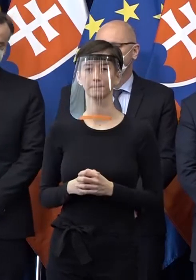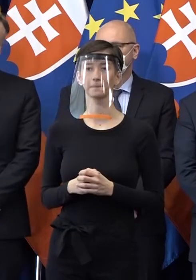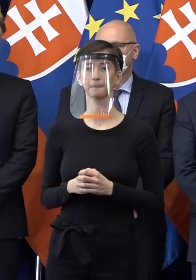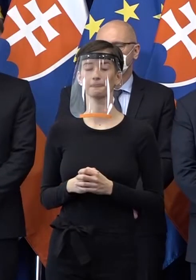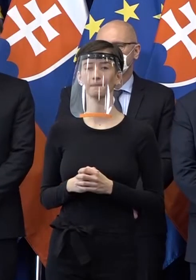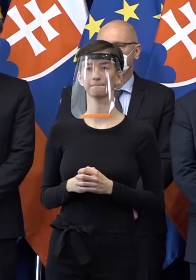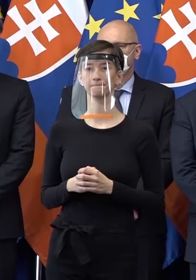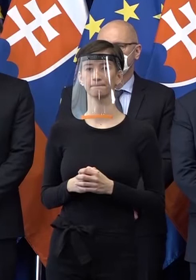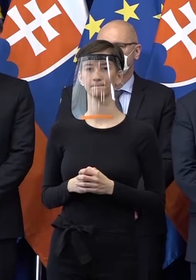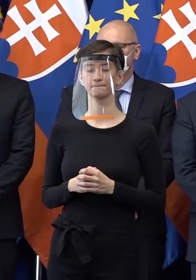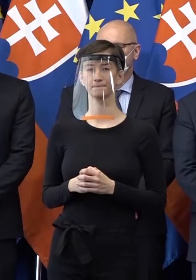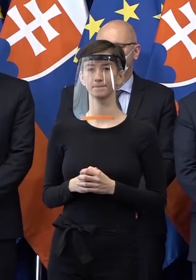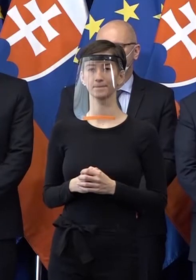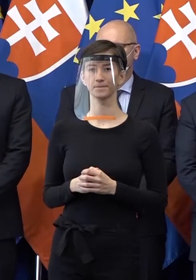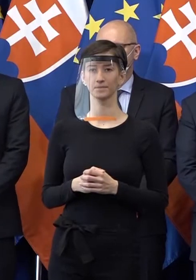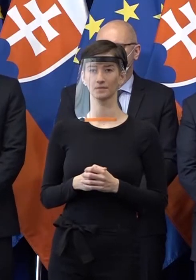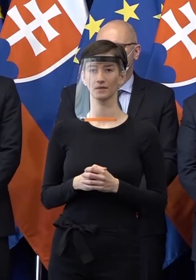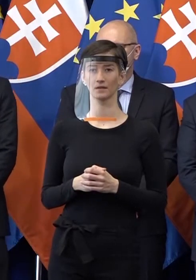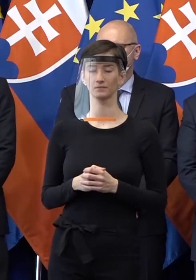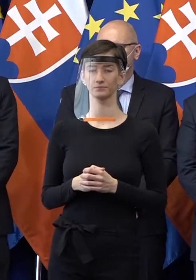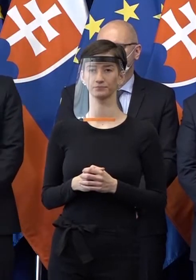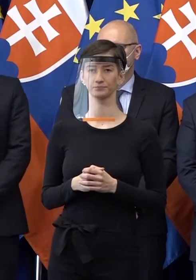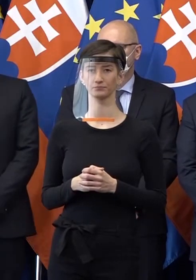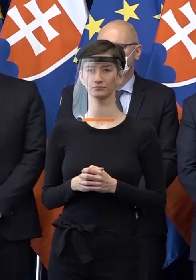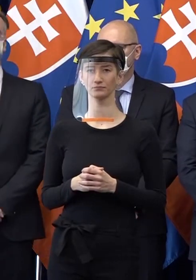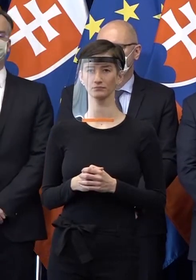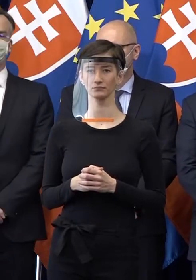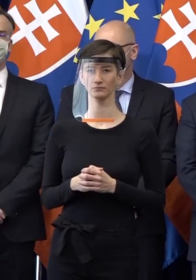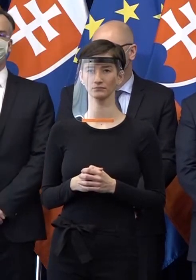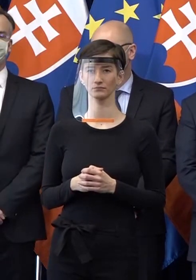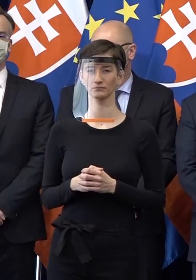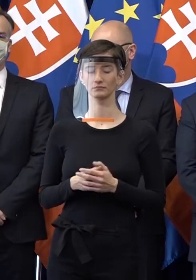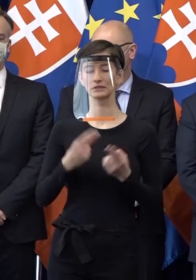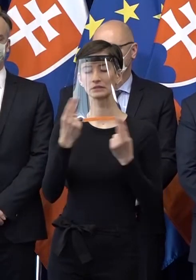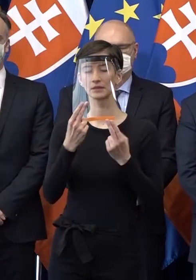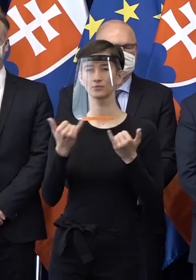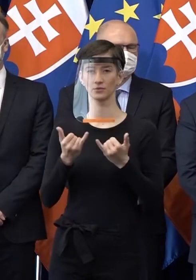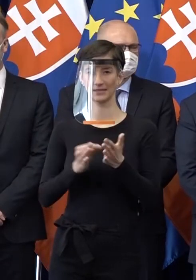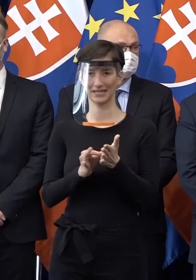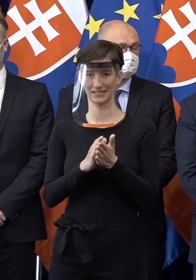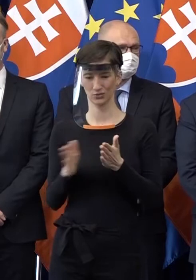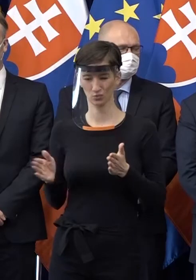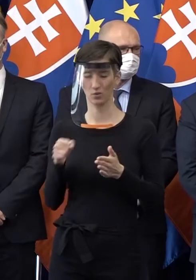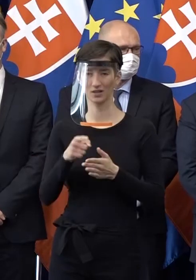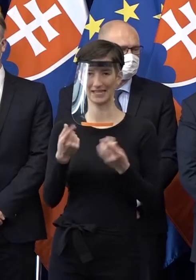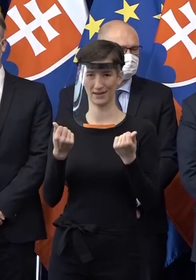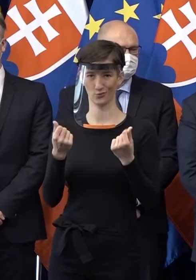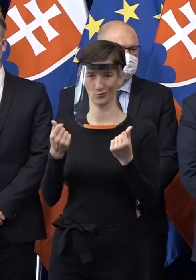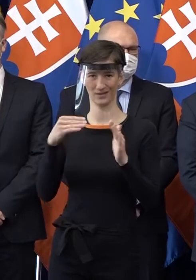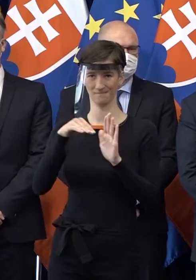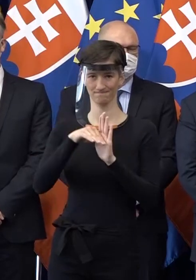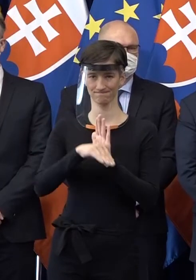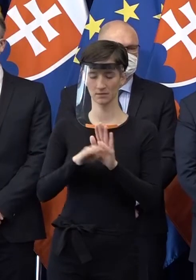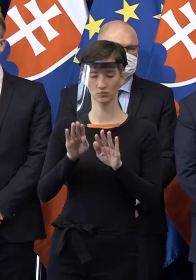predstaviť, že pri takomto poklese príjmov do štátneho rozpočtu, proste spomalenia